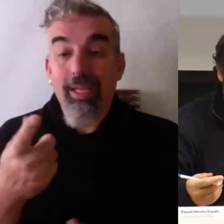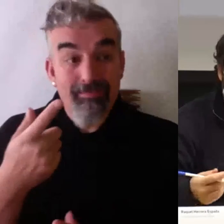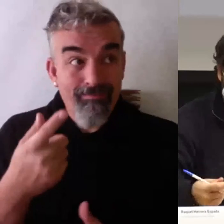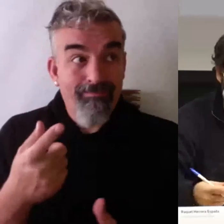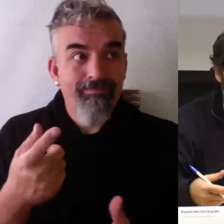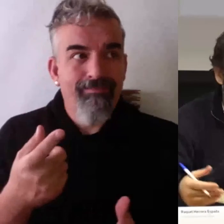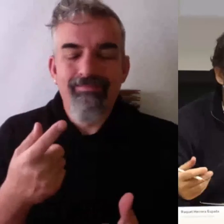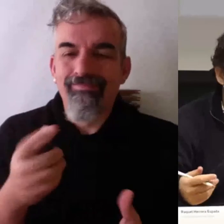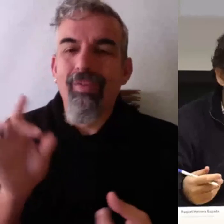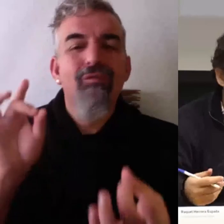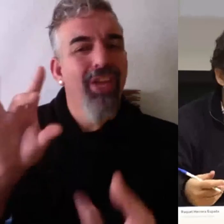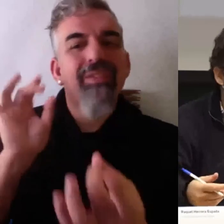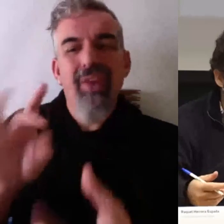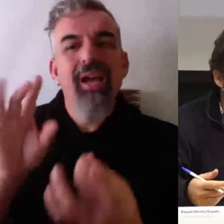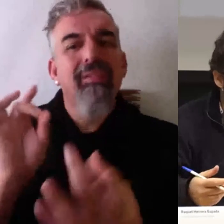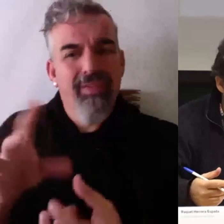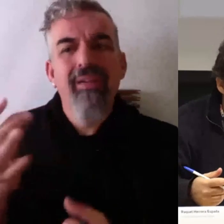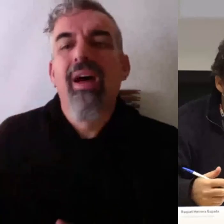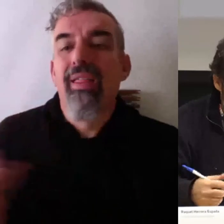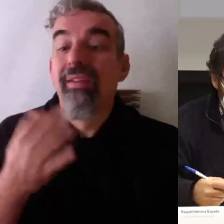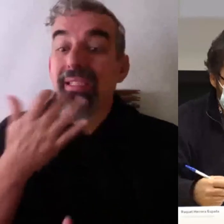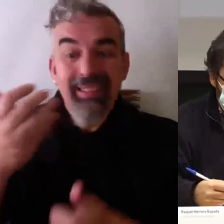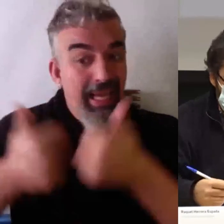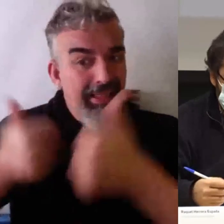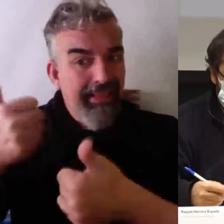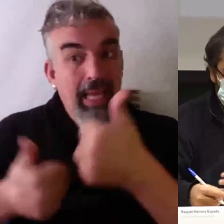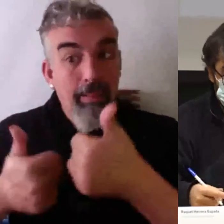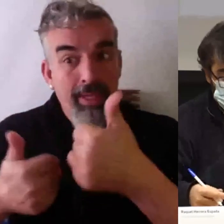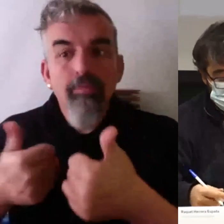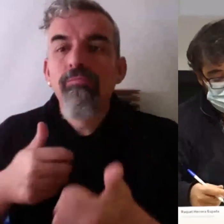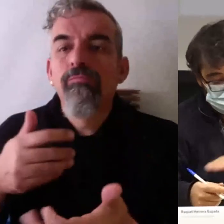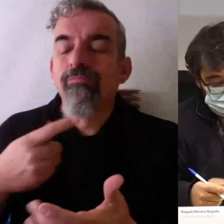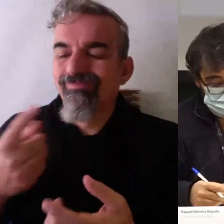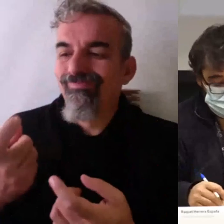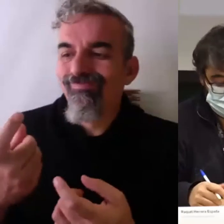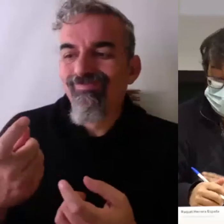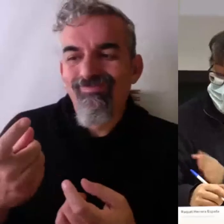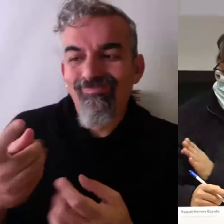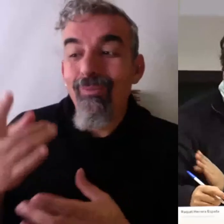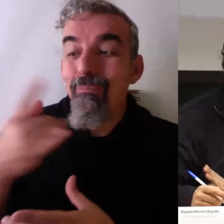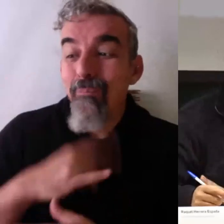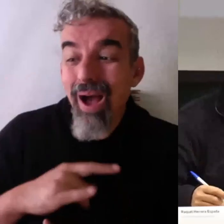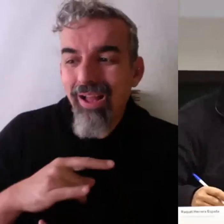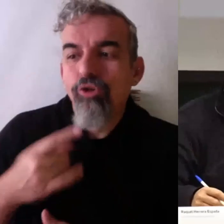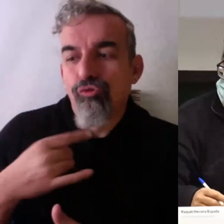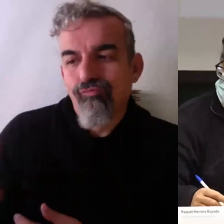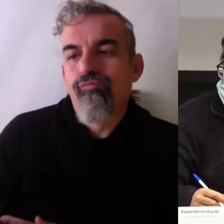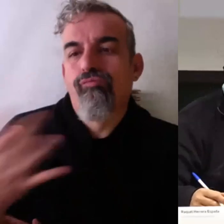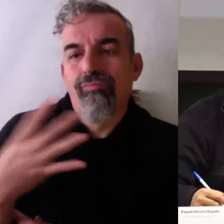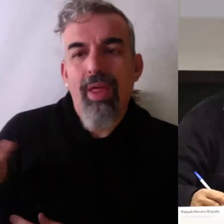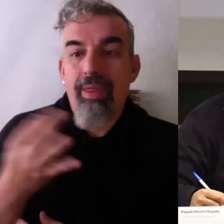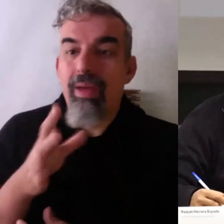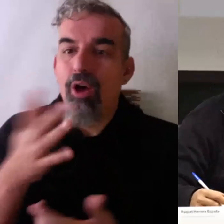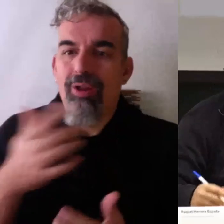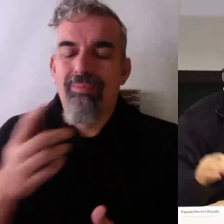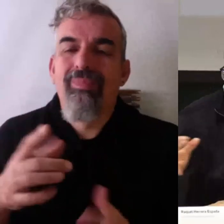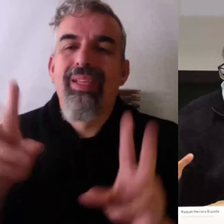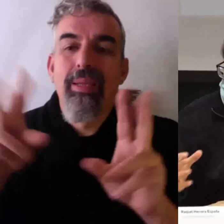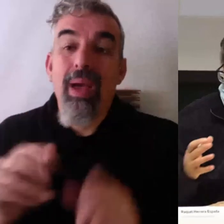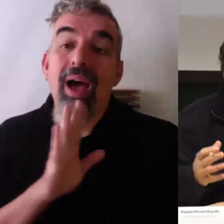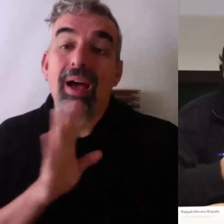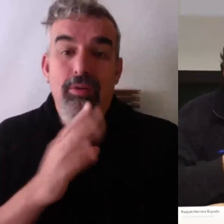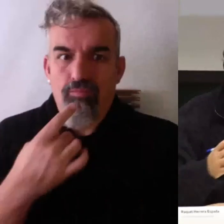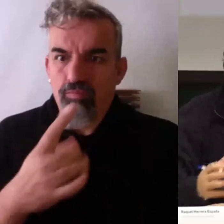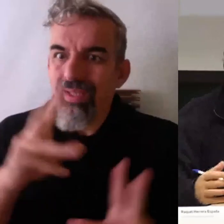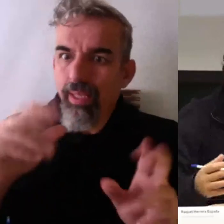feedback, es decir, cuando te haces un examen tienes que recibir en qué has fallado. Y entonces ahora voy a la otra parte. He entrado en el coste de oportunidad que tú mencionabas antes, que me ha